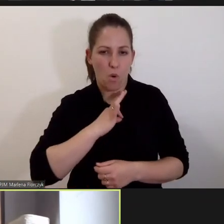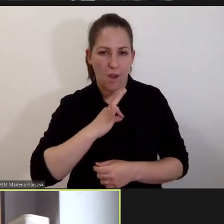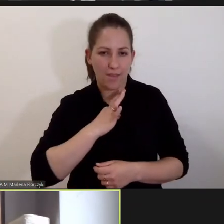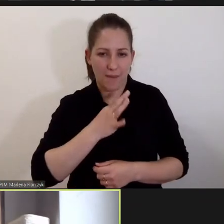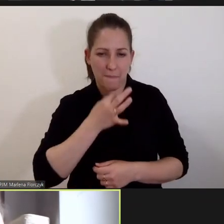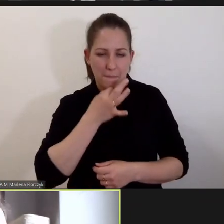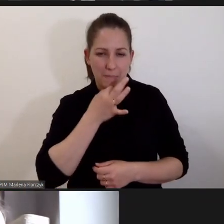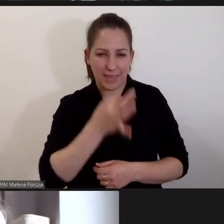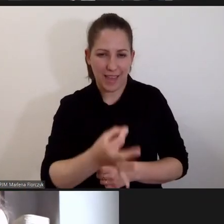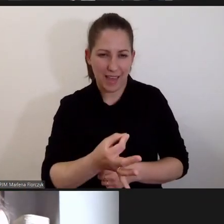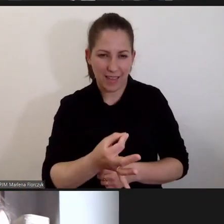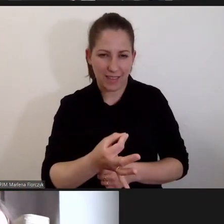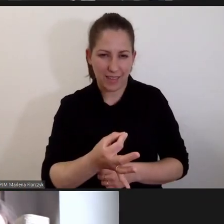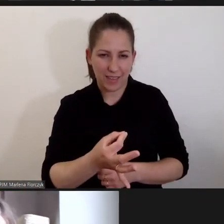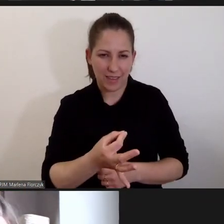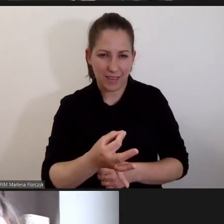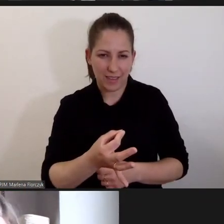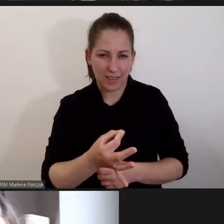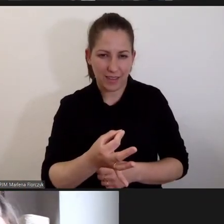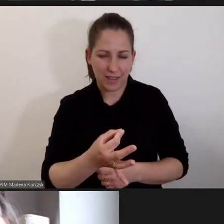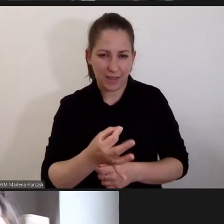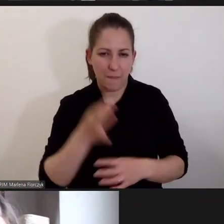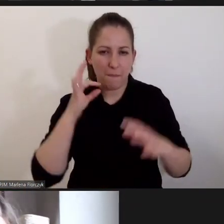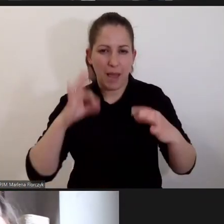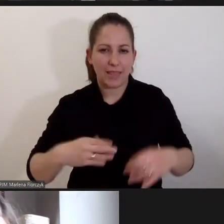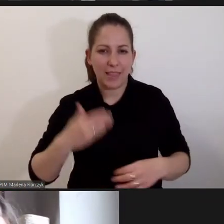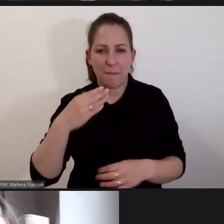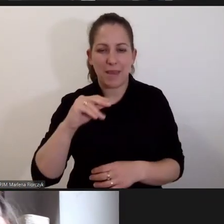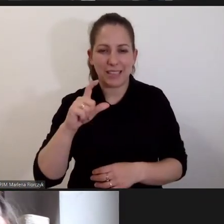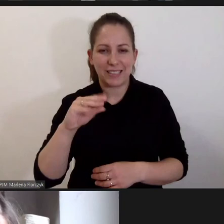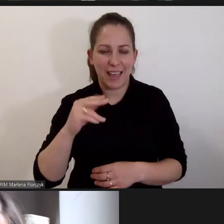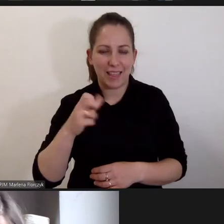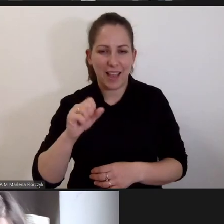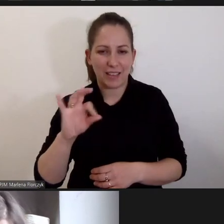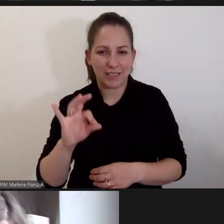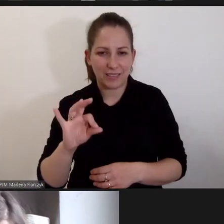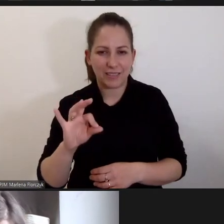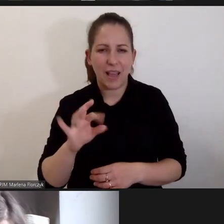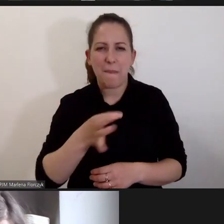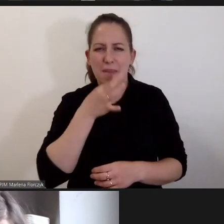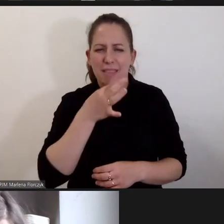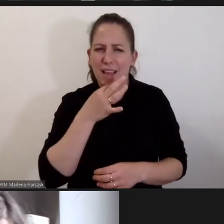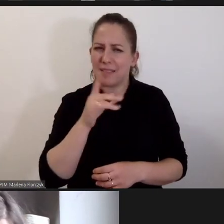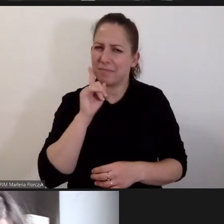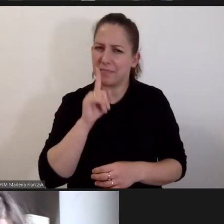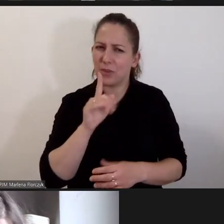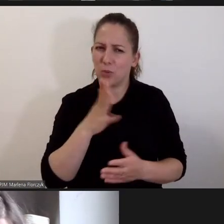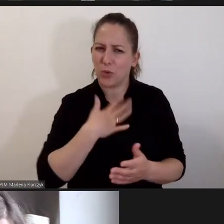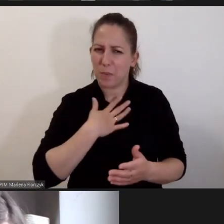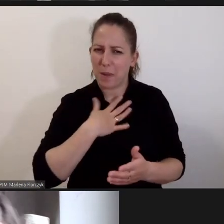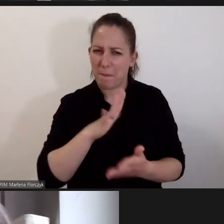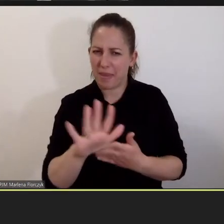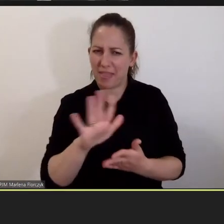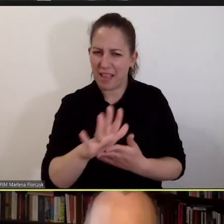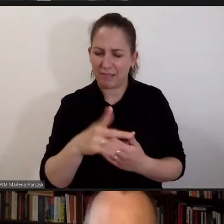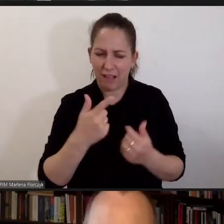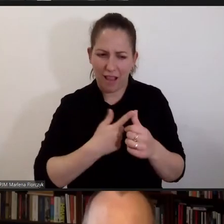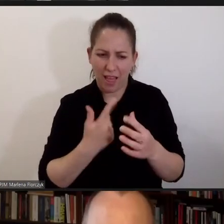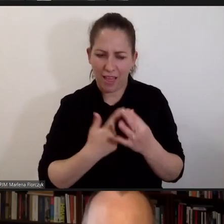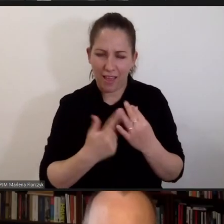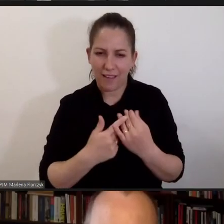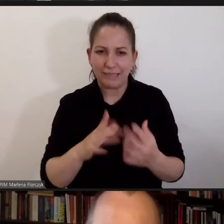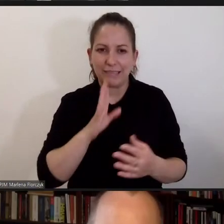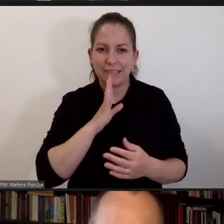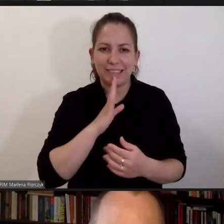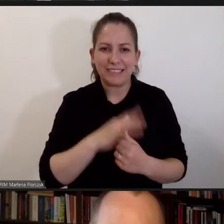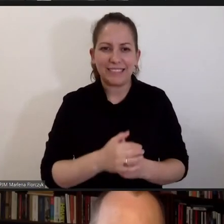Moje pytanie... Pani mecenas, bo tych pytań już jest tak 15, jak ja naliczyłem. Chyba dwa